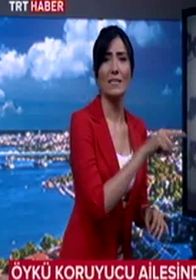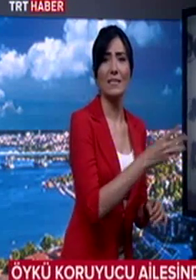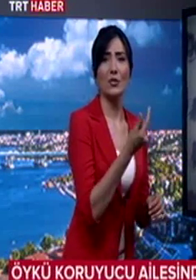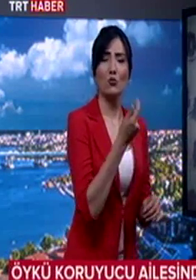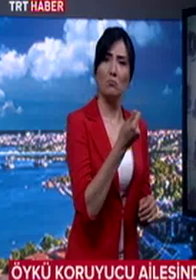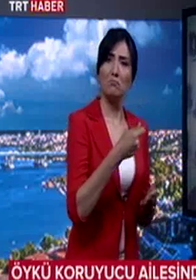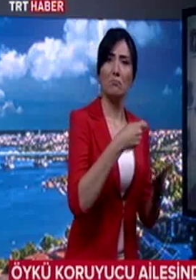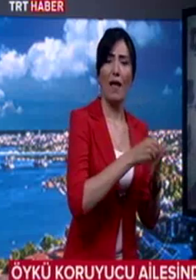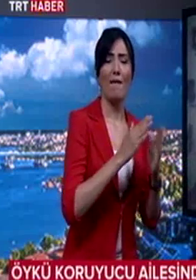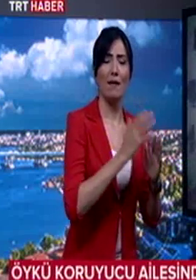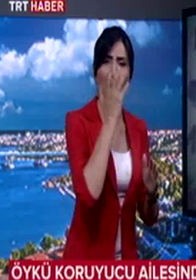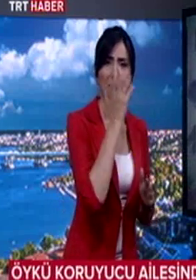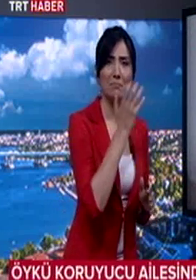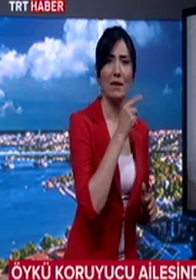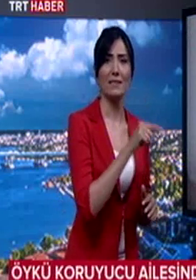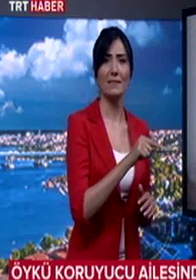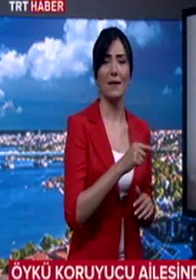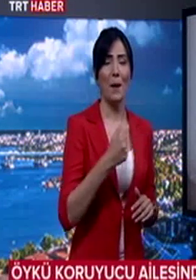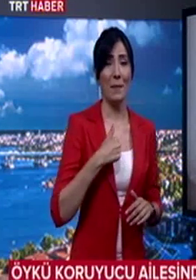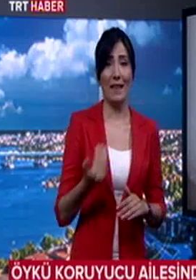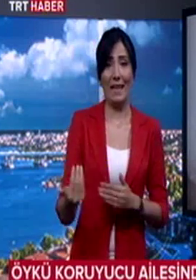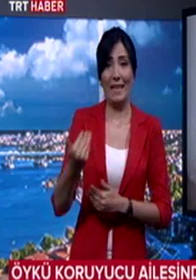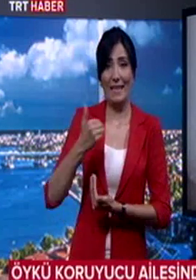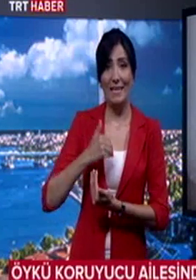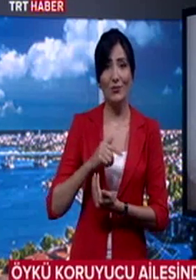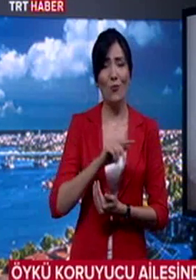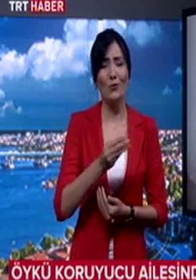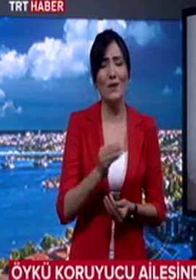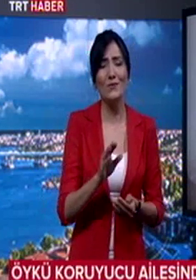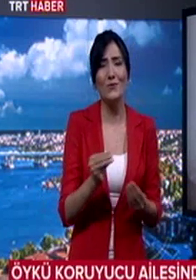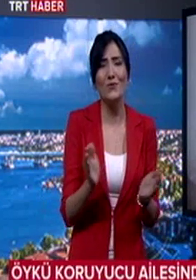karşılığı evlerinde baktı. Bana gelince o kadar küçüktü ki.